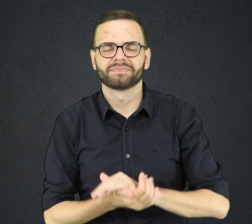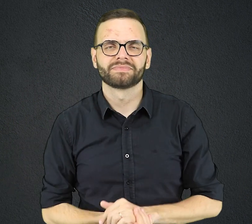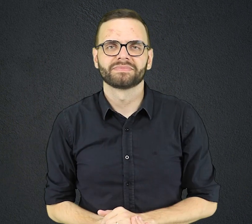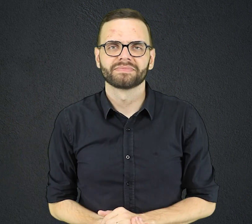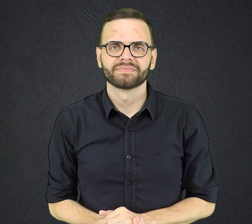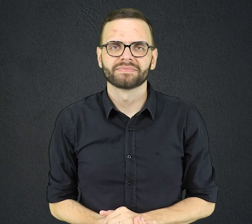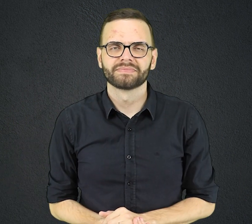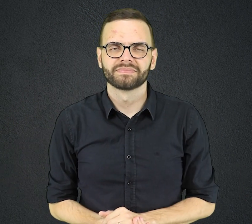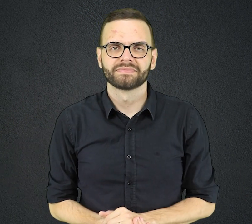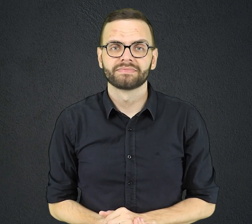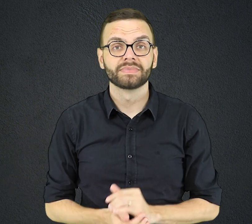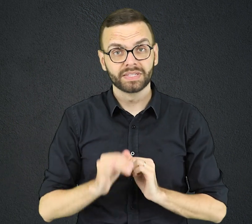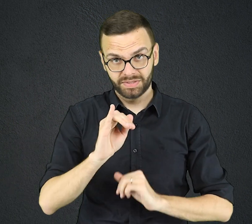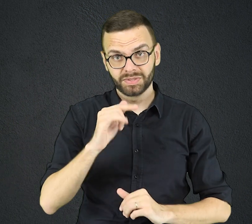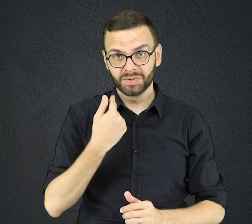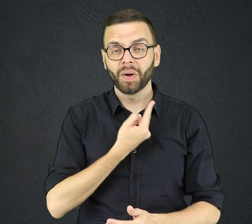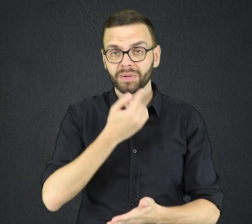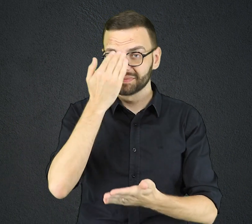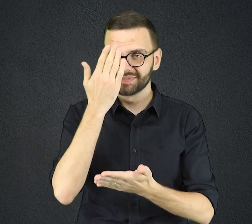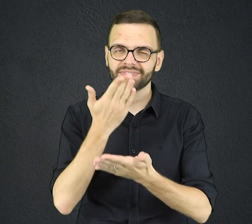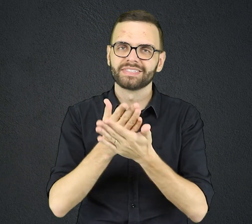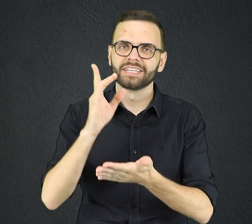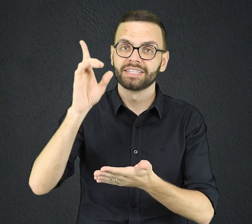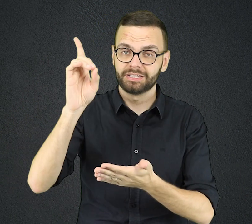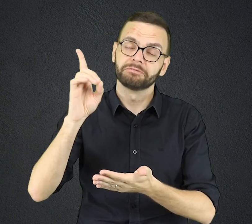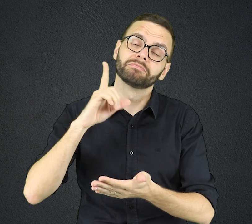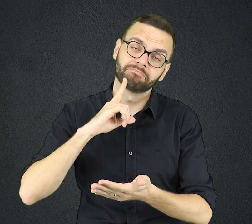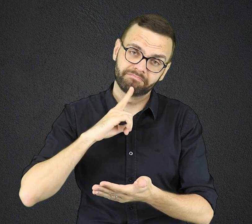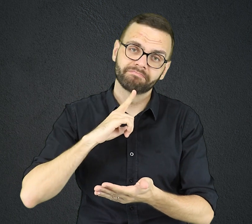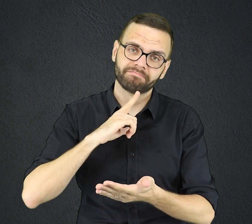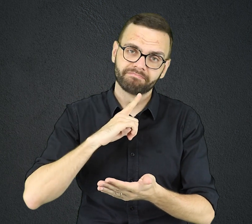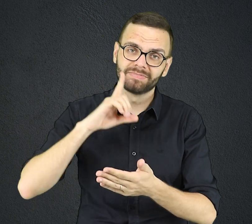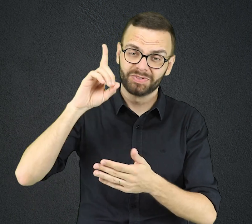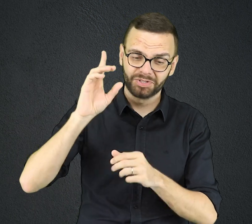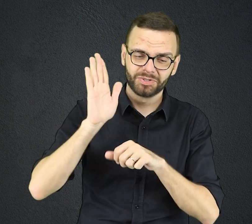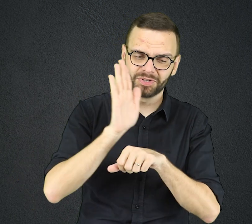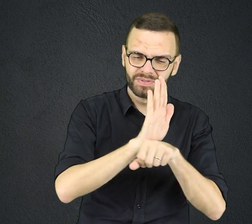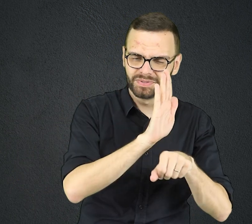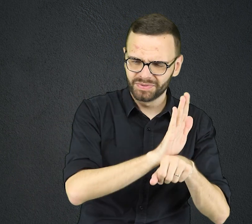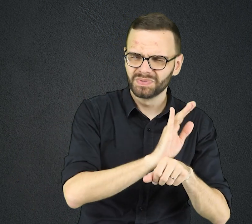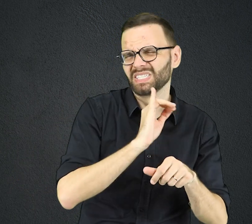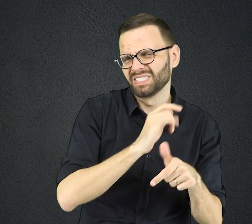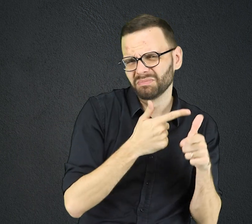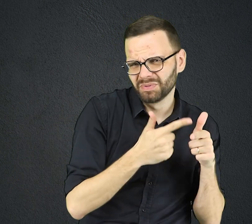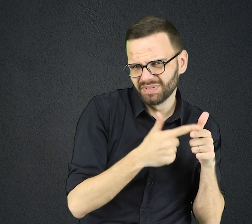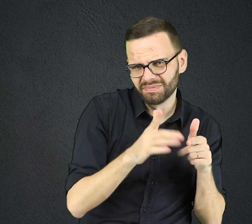Quando confiamos em Deus, em meio aos problemas, ele age, manifestando seu poder e glória.